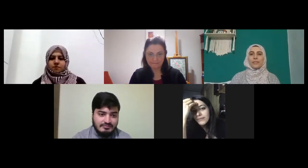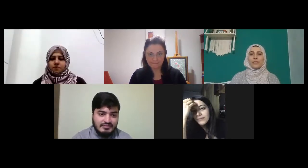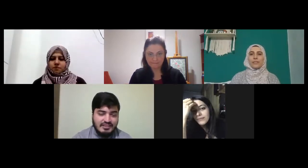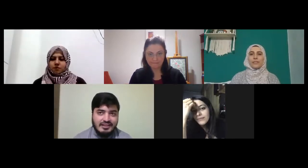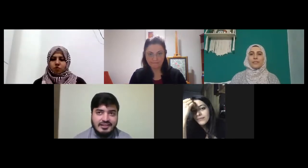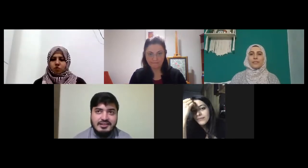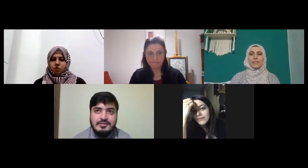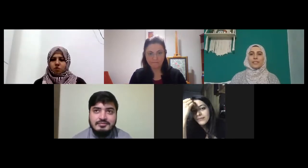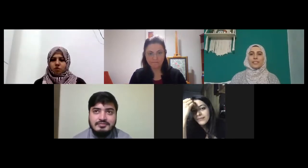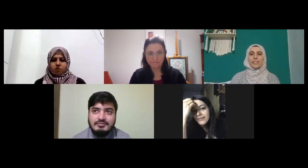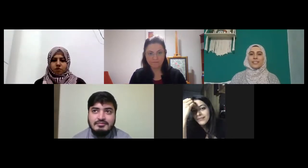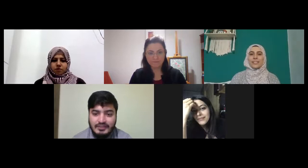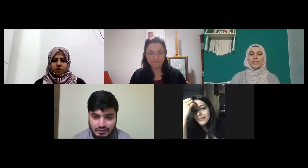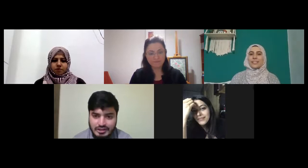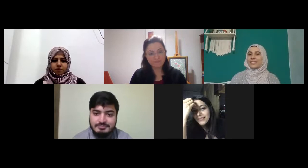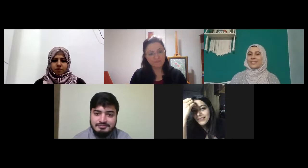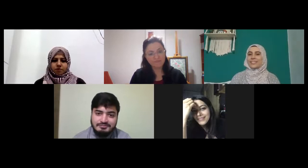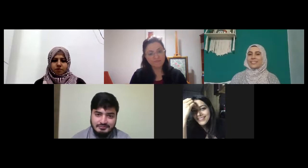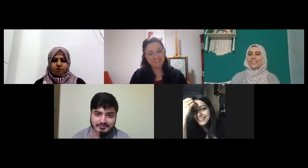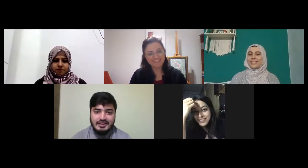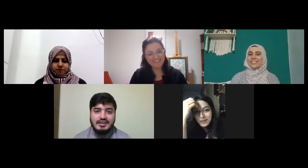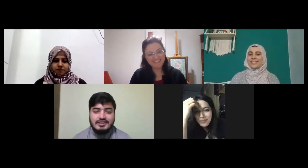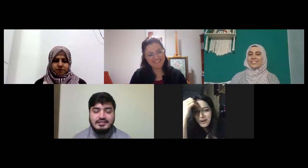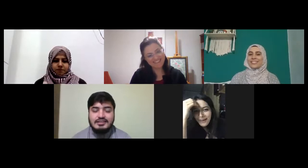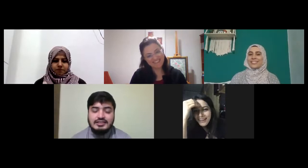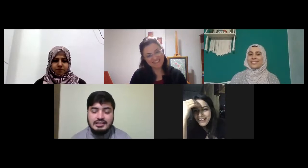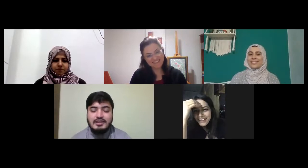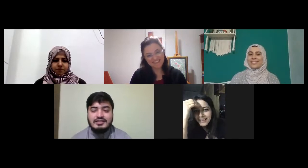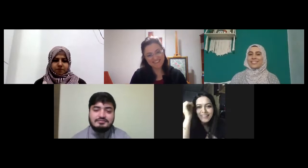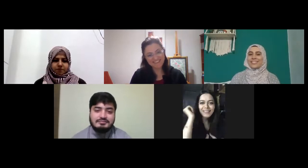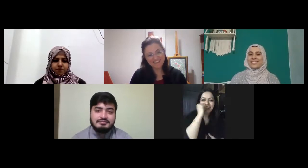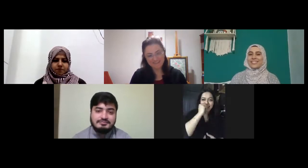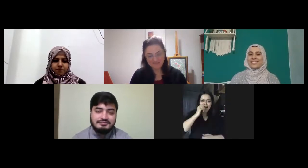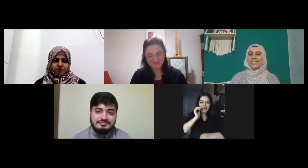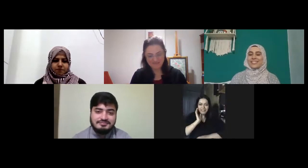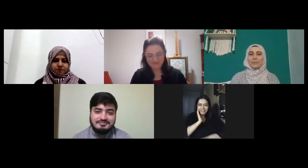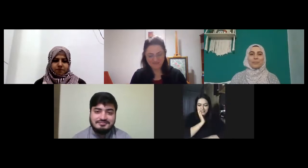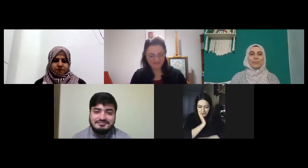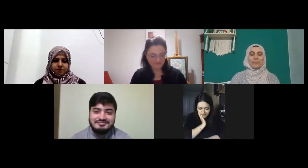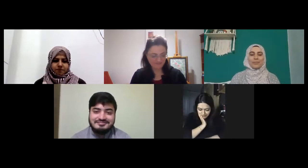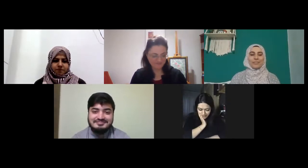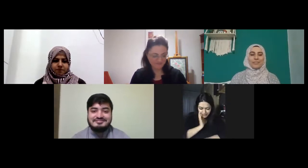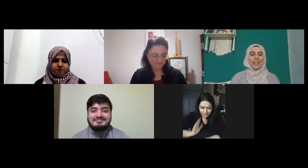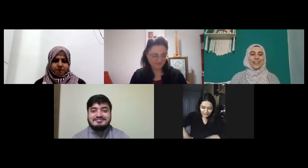renkleri mi evet hocam renkleri katıldım evet harika tamam renkleri katıldım